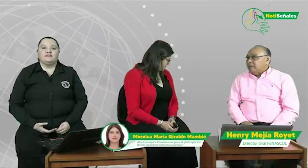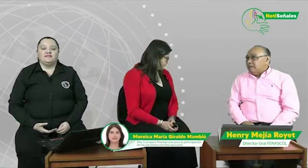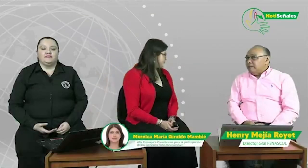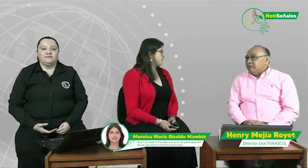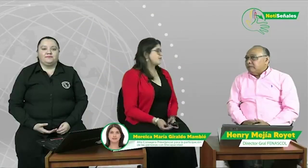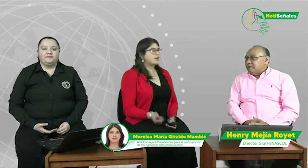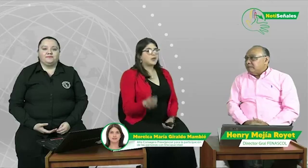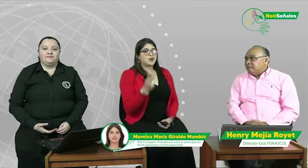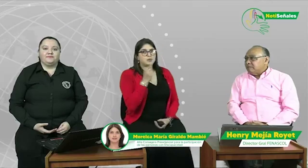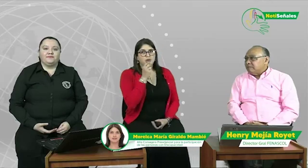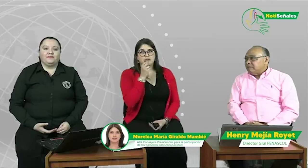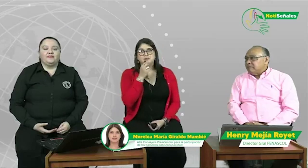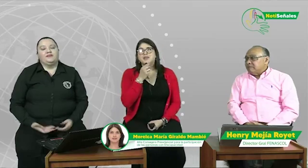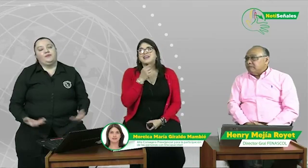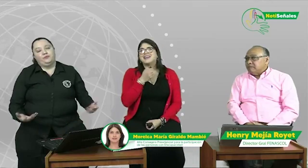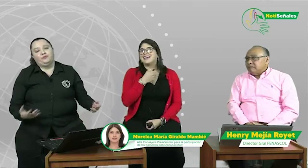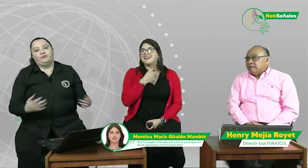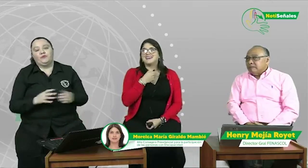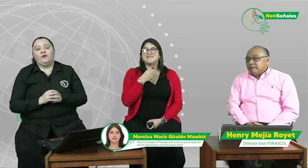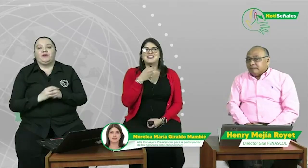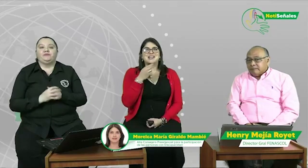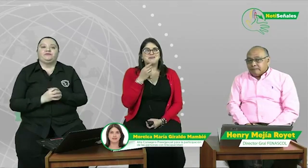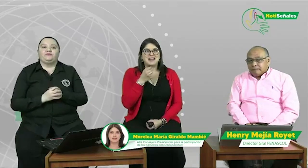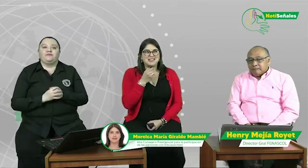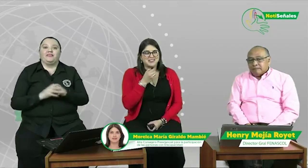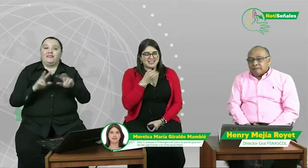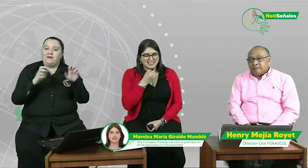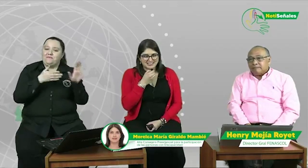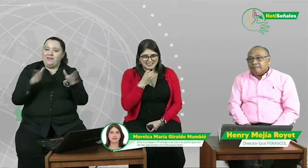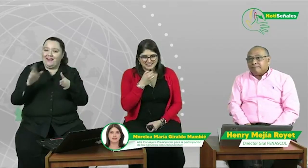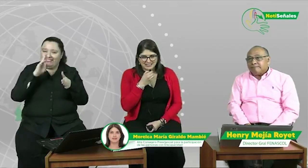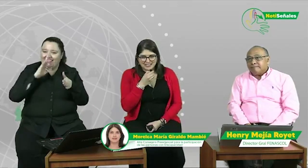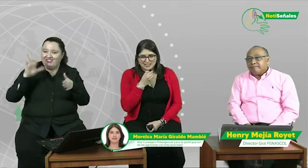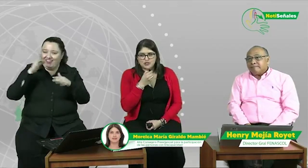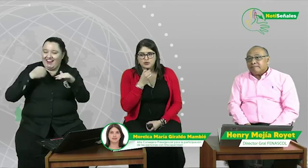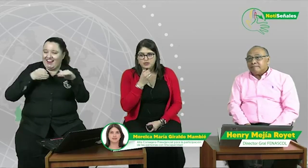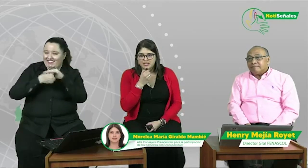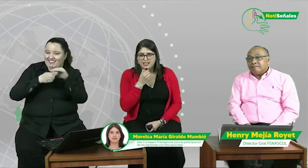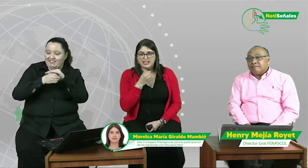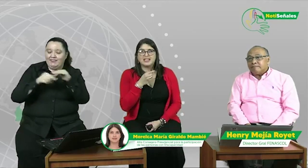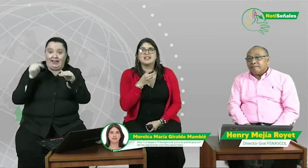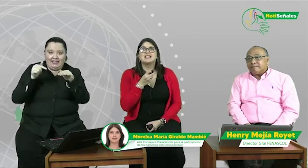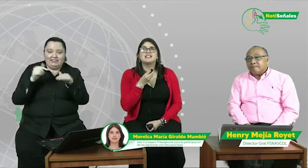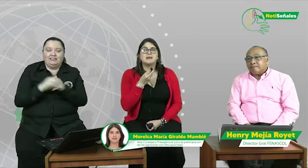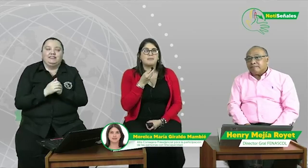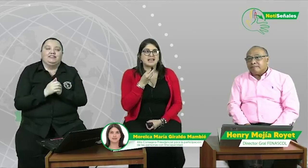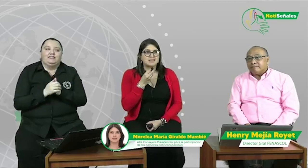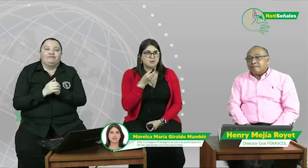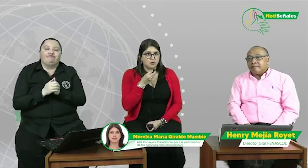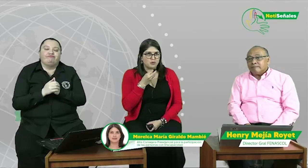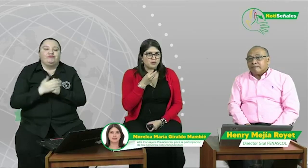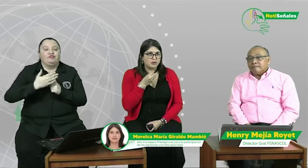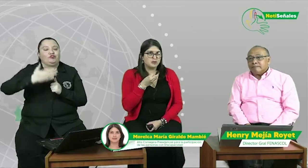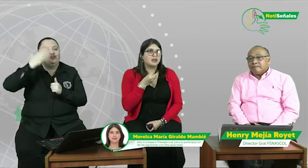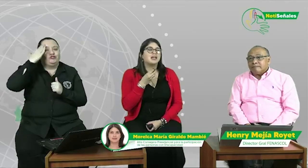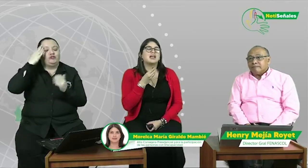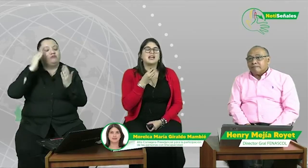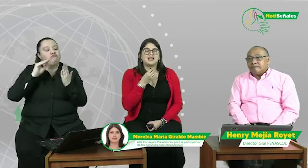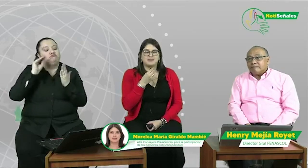Bueno, frente al plan nacional de accesibilidad, yo sé que se plasmó en el plan